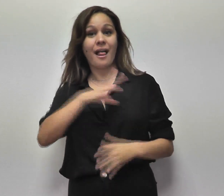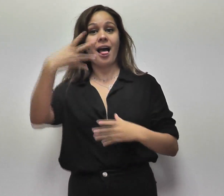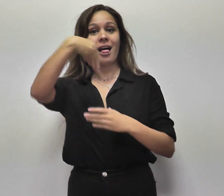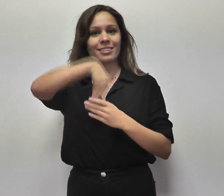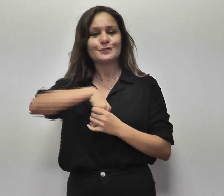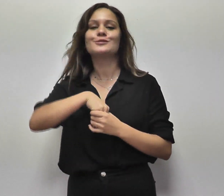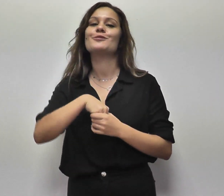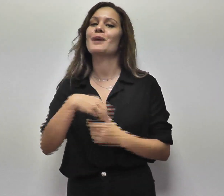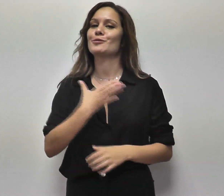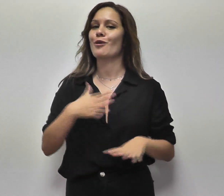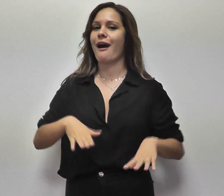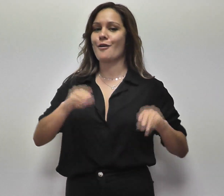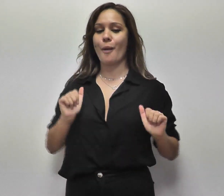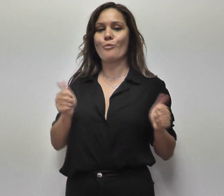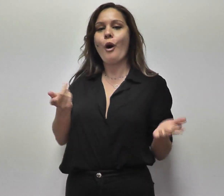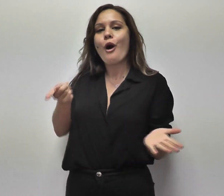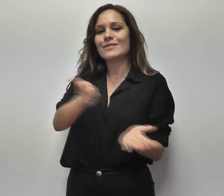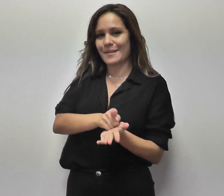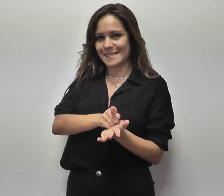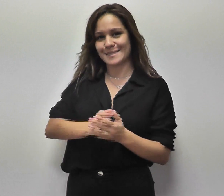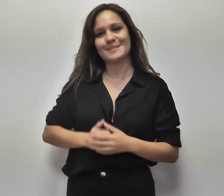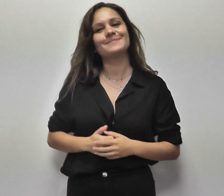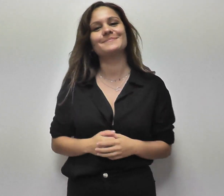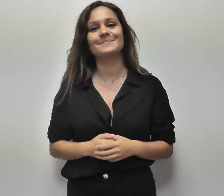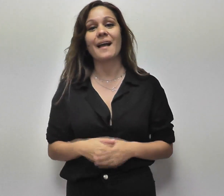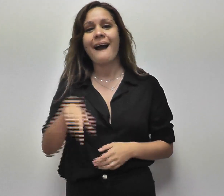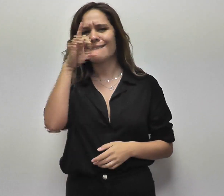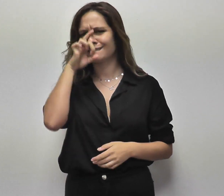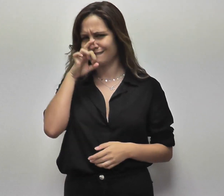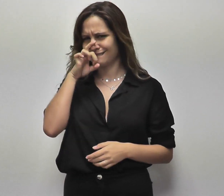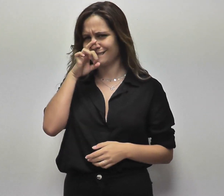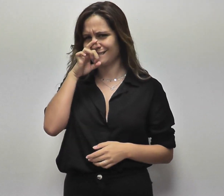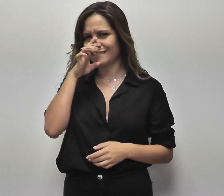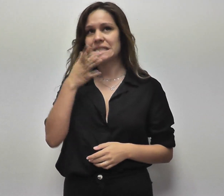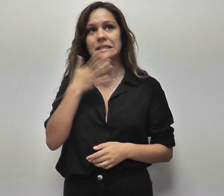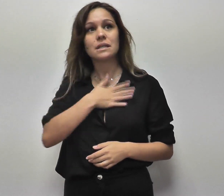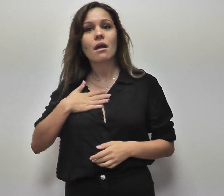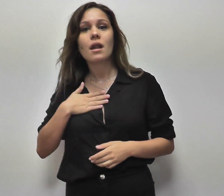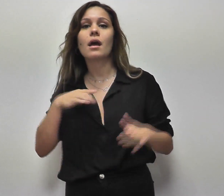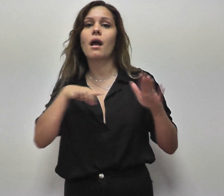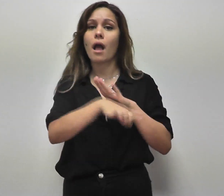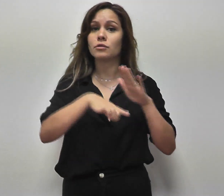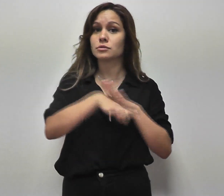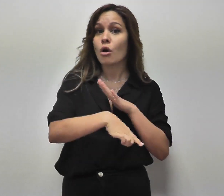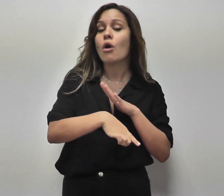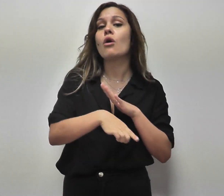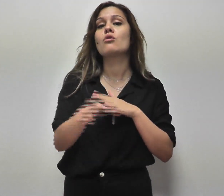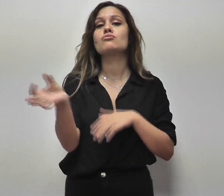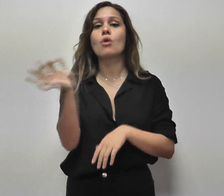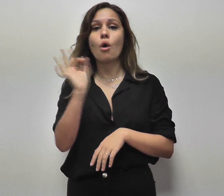de lengua de signos española dentro del Ayuntamiento de Arona se reanuda. Recuerda, si quieres hacer alguna